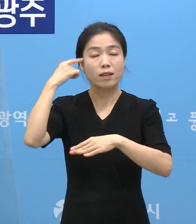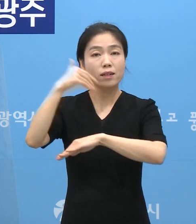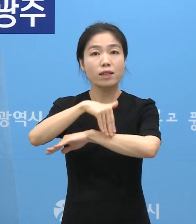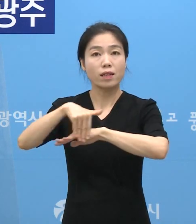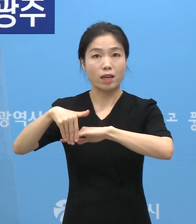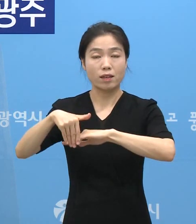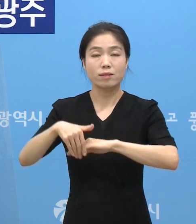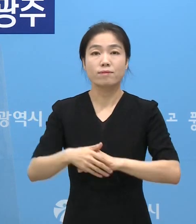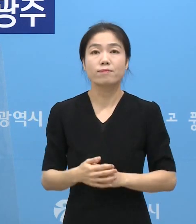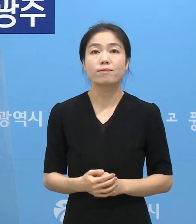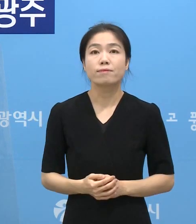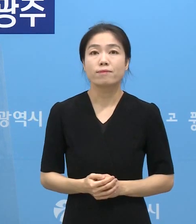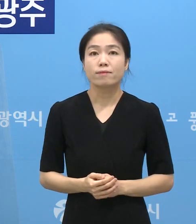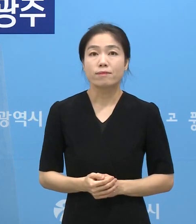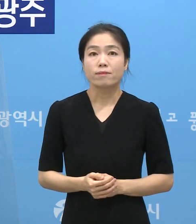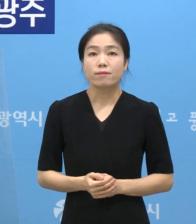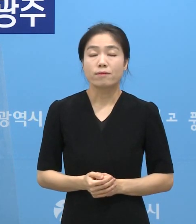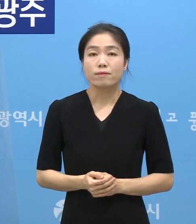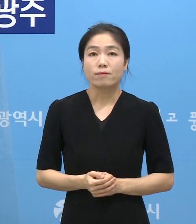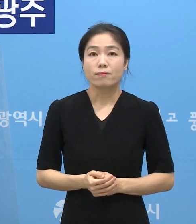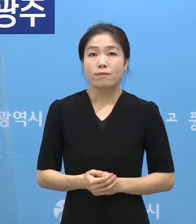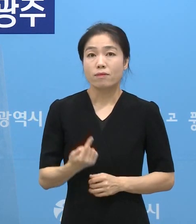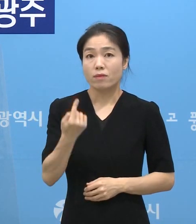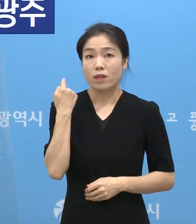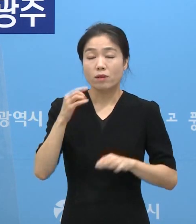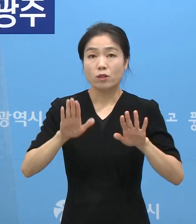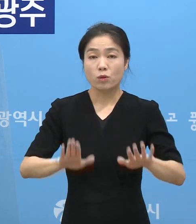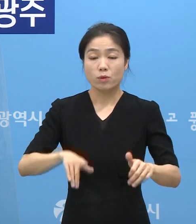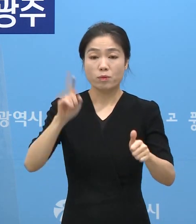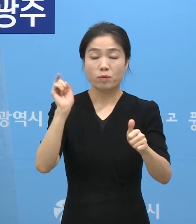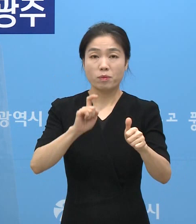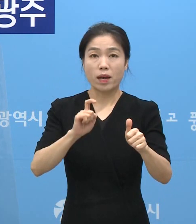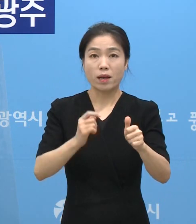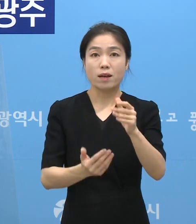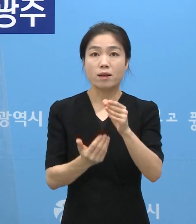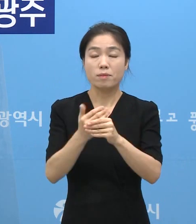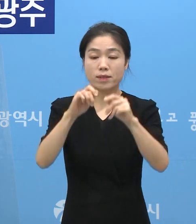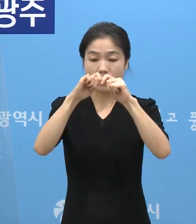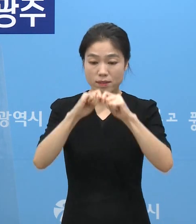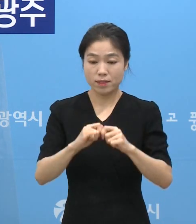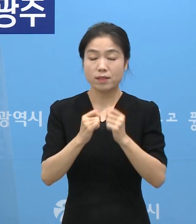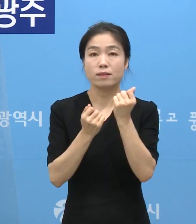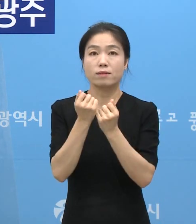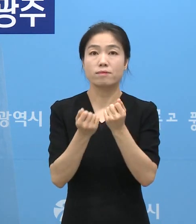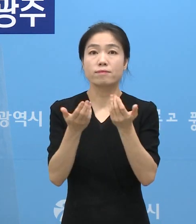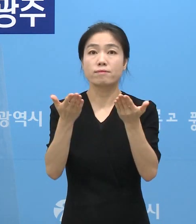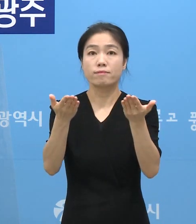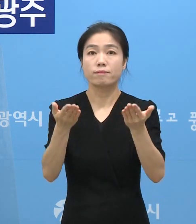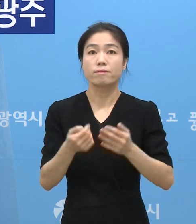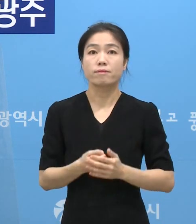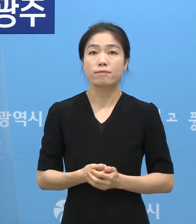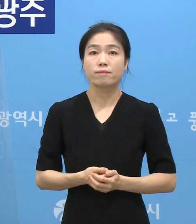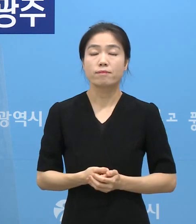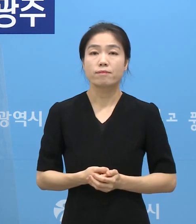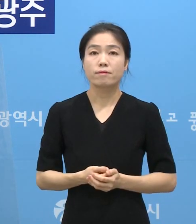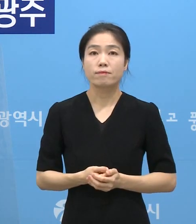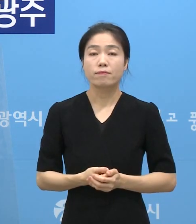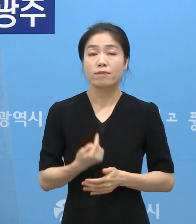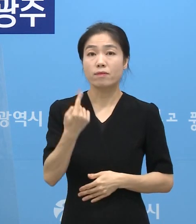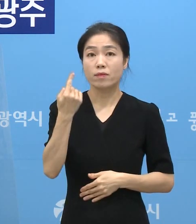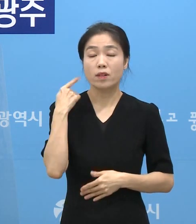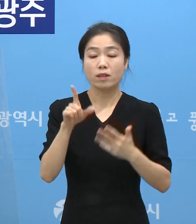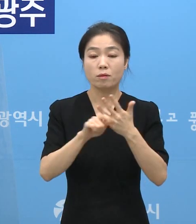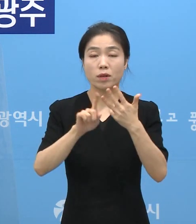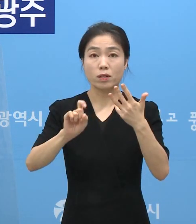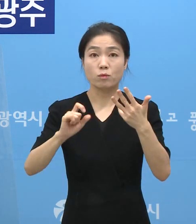알려드립니다. 어제와 오늘 확진자 발생 세부현황을 말씀드리겠습니다. 어제 8월